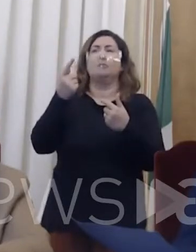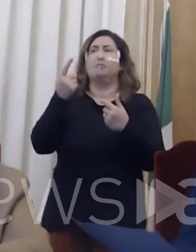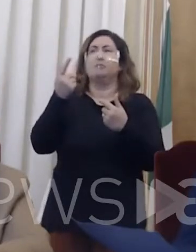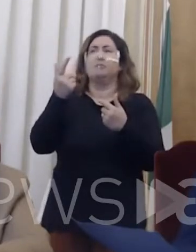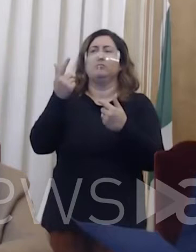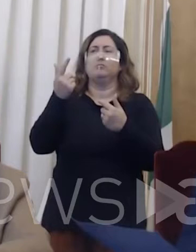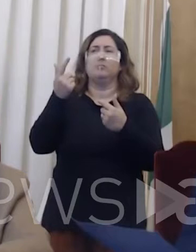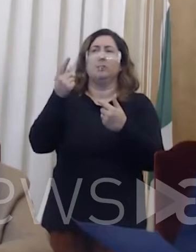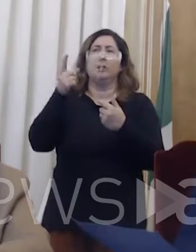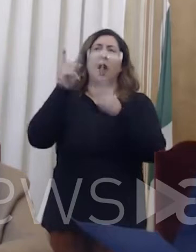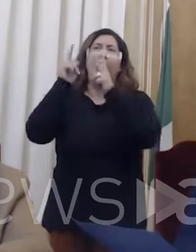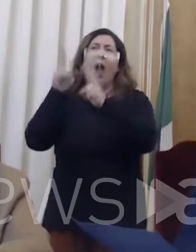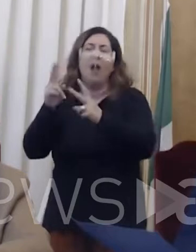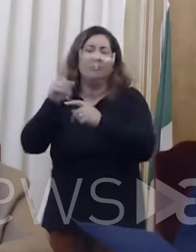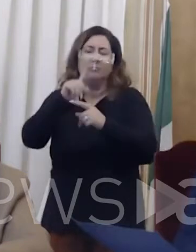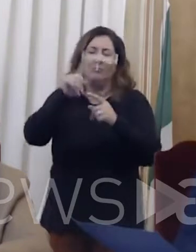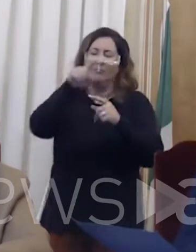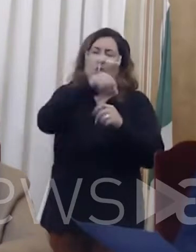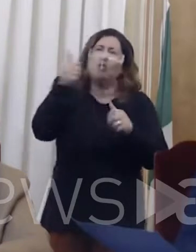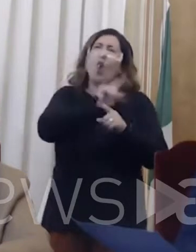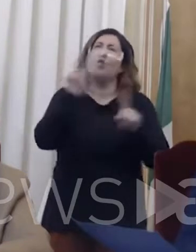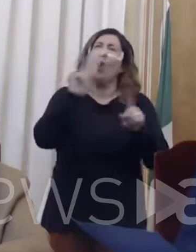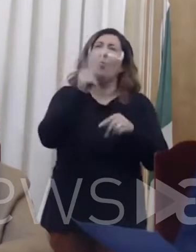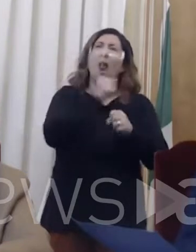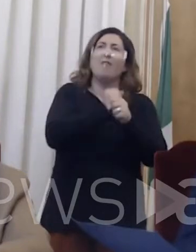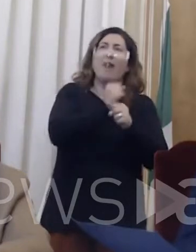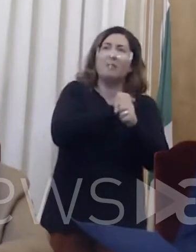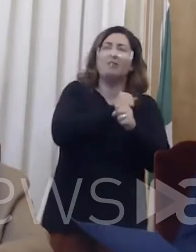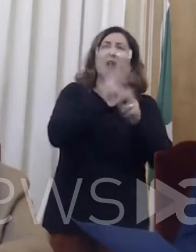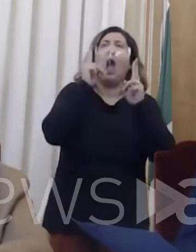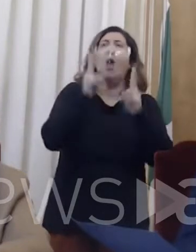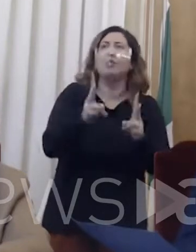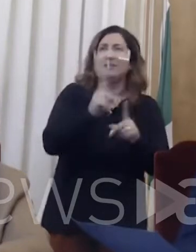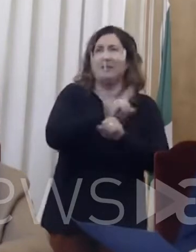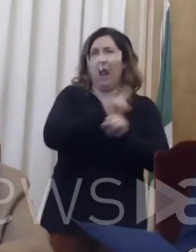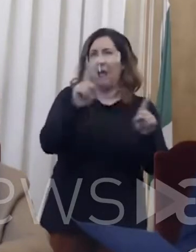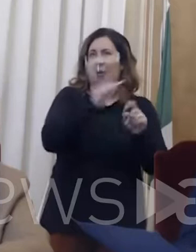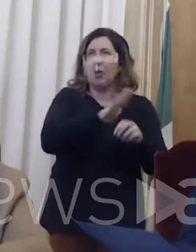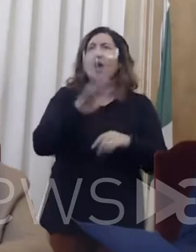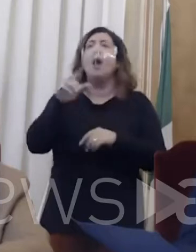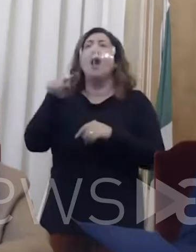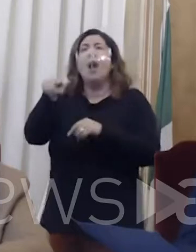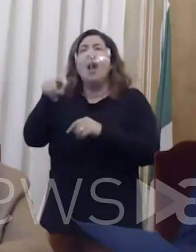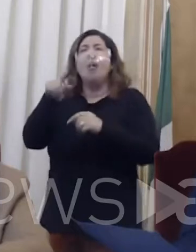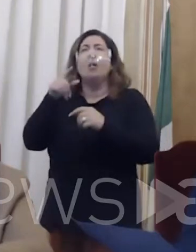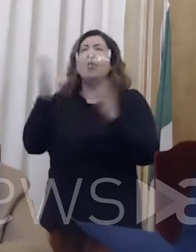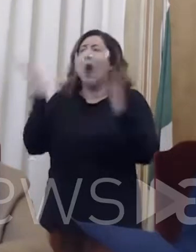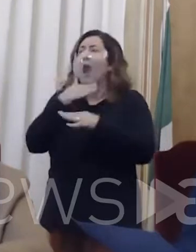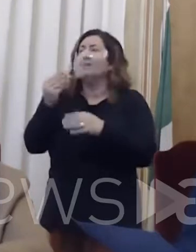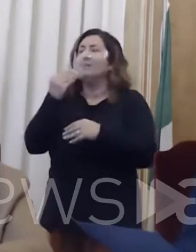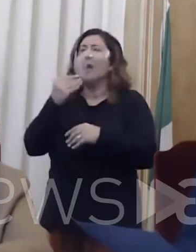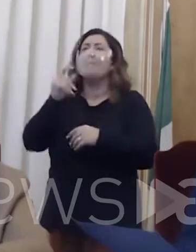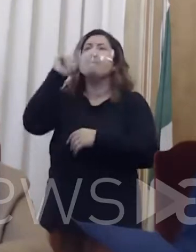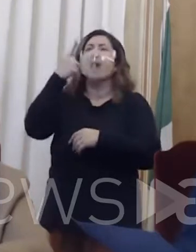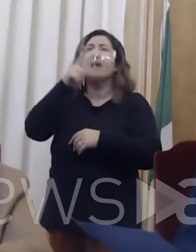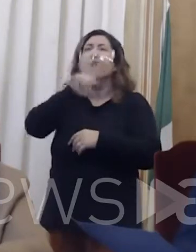quelle sull'autostrada, nelle stazioni e negli aeroporti, dalle ore mezzanotte, quindi dalla mezzanotte alle ore 5 del mattino. E' già